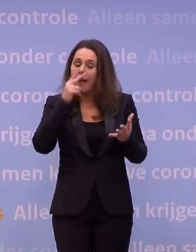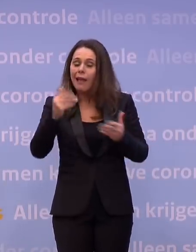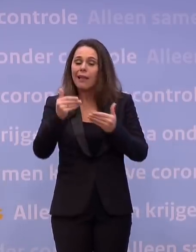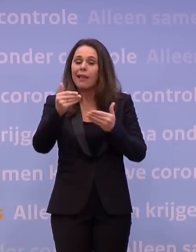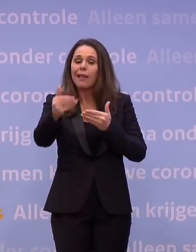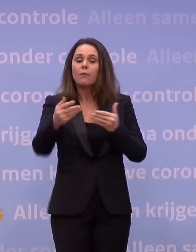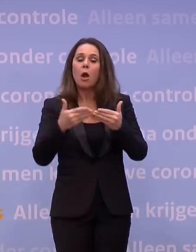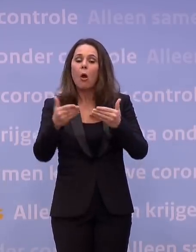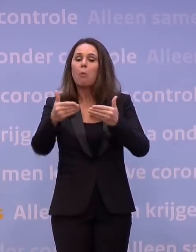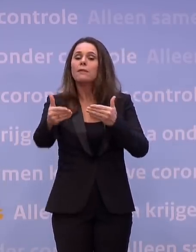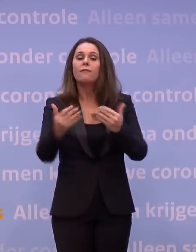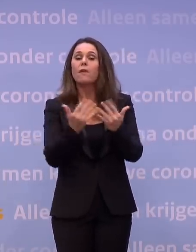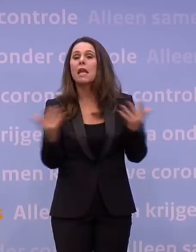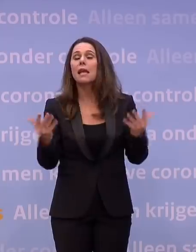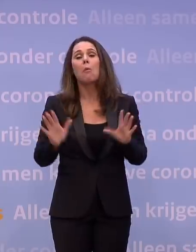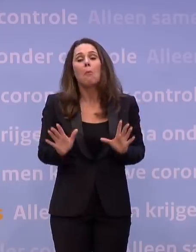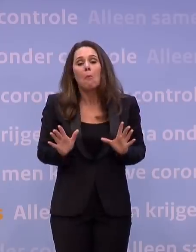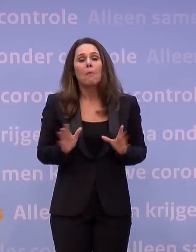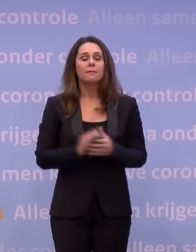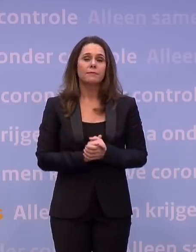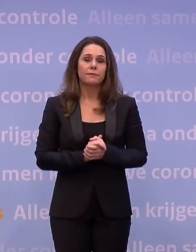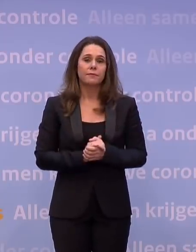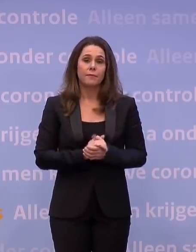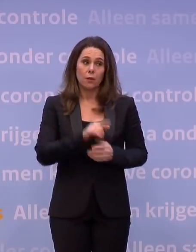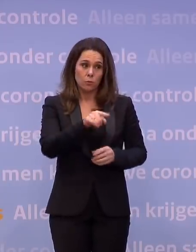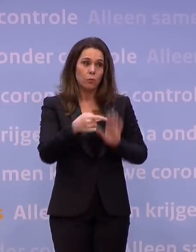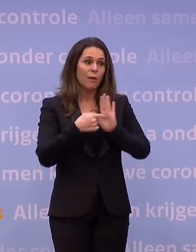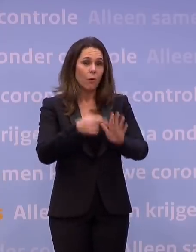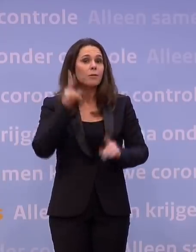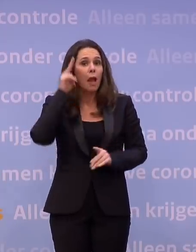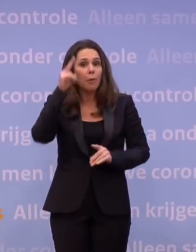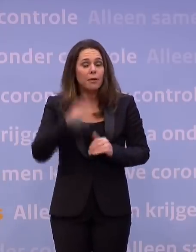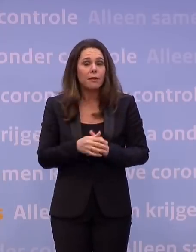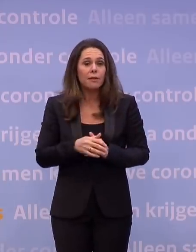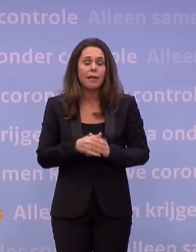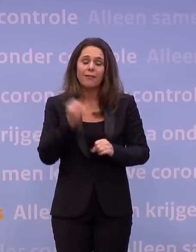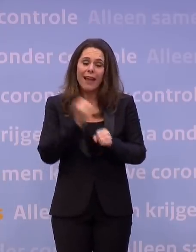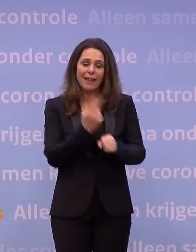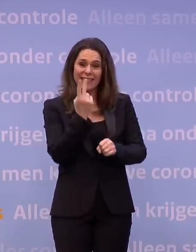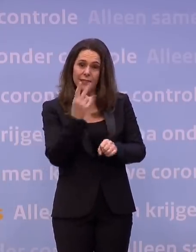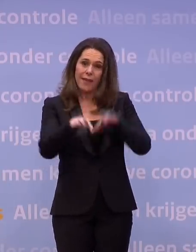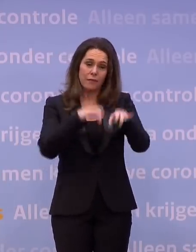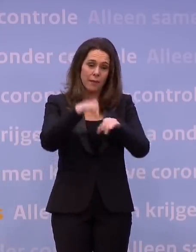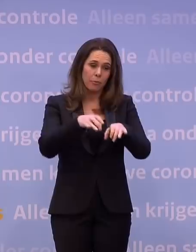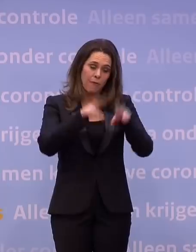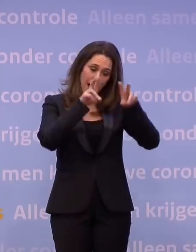op dat moment. Maar in dit geval, dus als u het voorbeeld noemt van de Kappers bijvoorbeeld, dat gaan we echt op 2 februari gaan we dat besluiten op basis van het OMT-advies